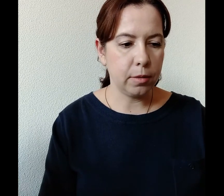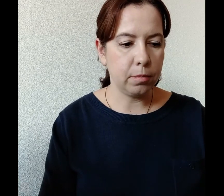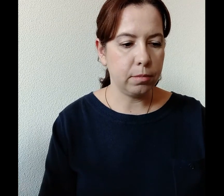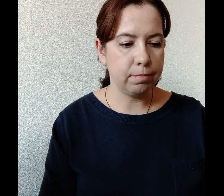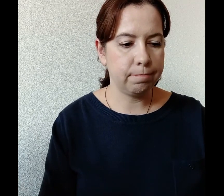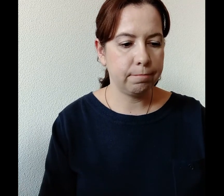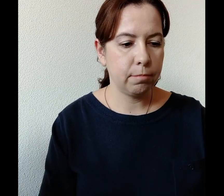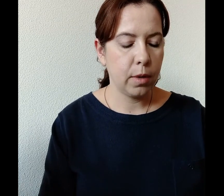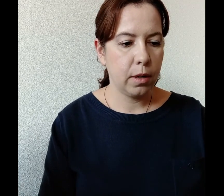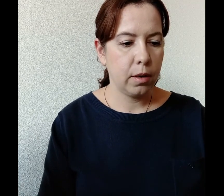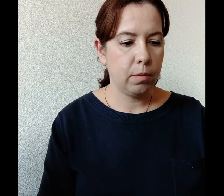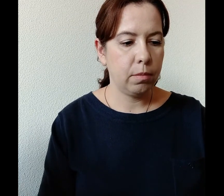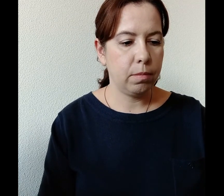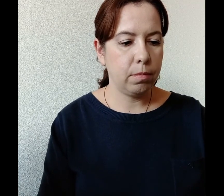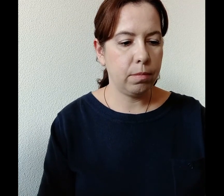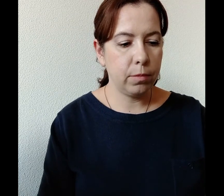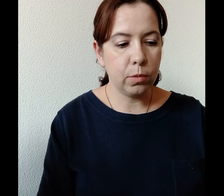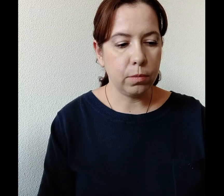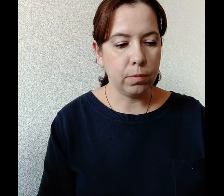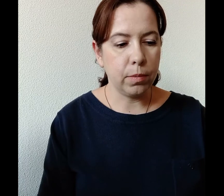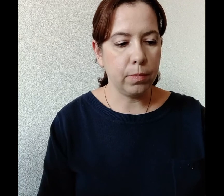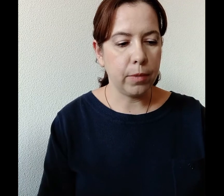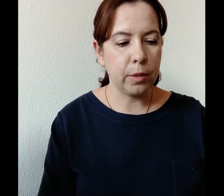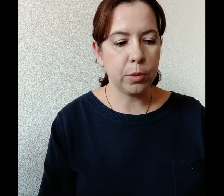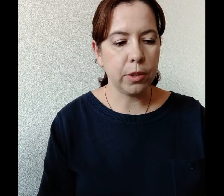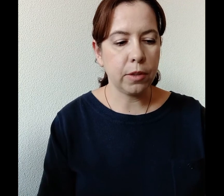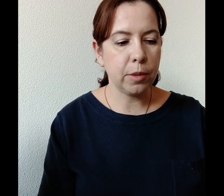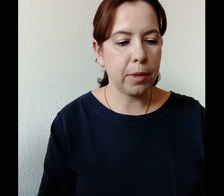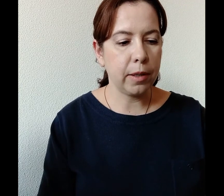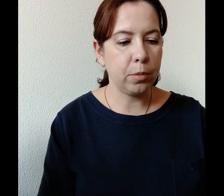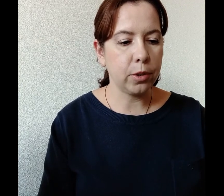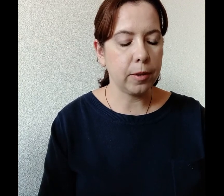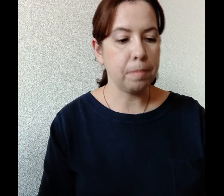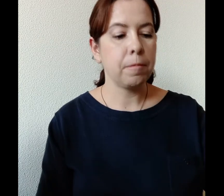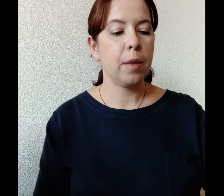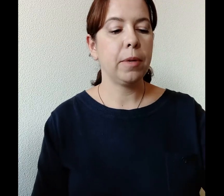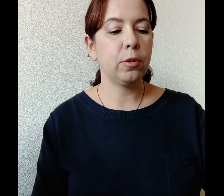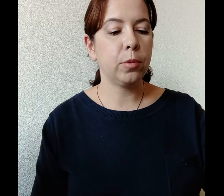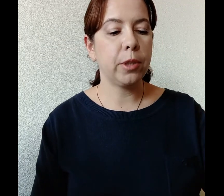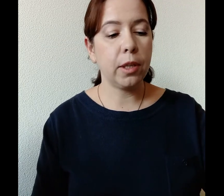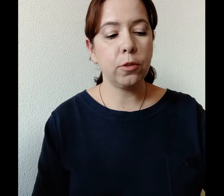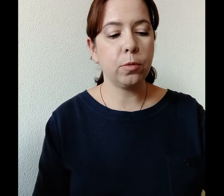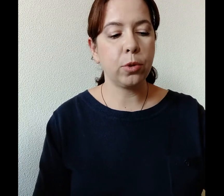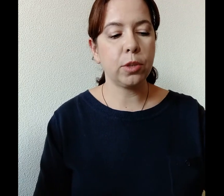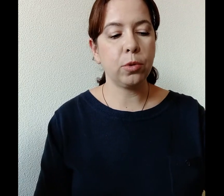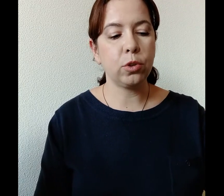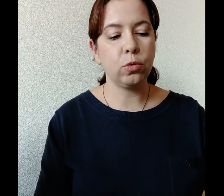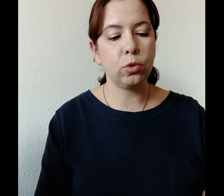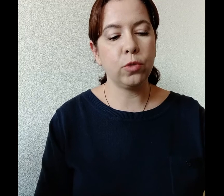ну, это может быть не совсем правильно понято. Поэтому предлагаю просто плоти, уснув,